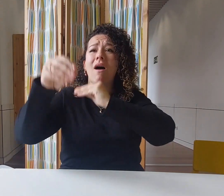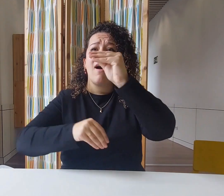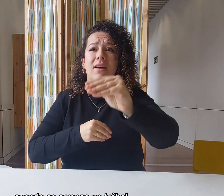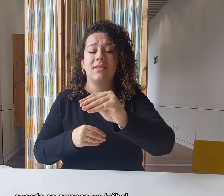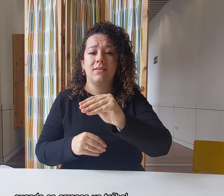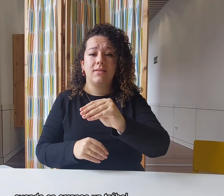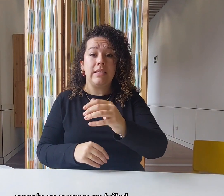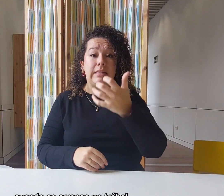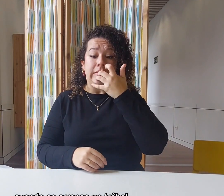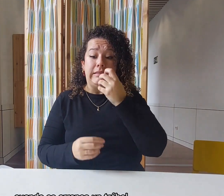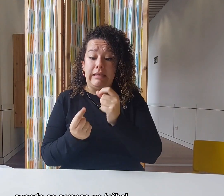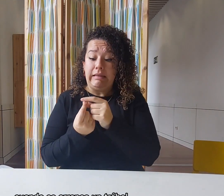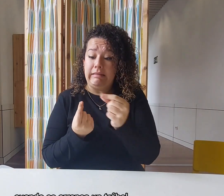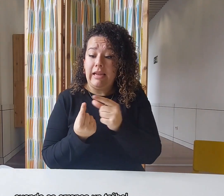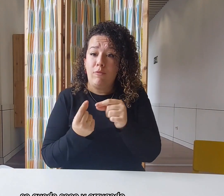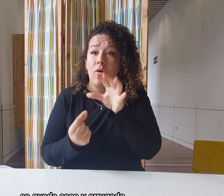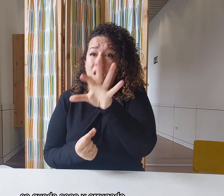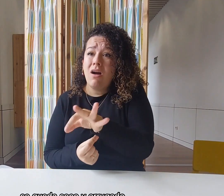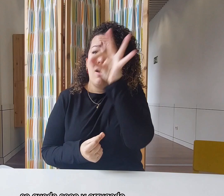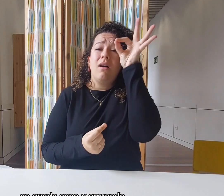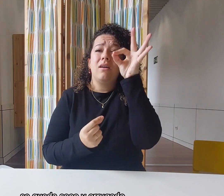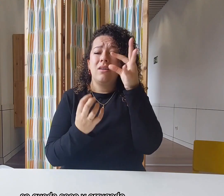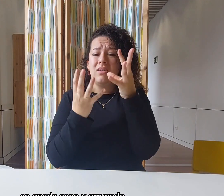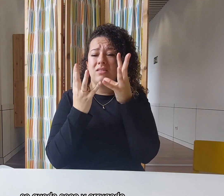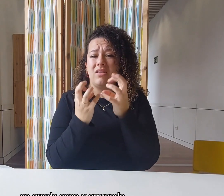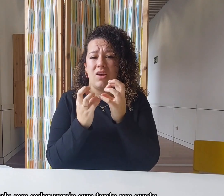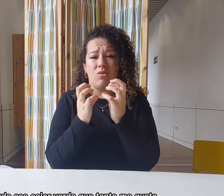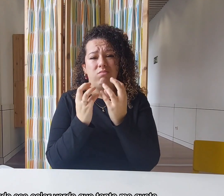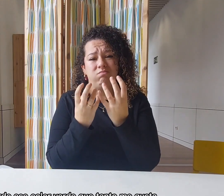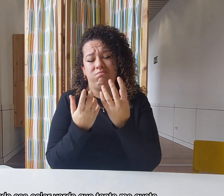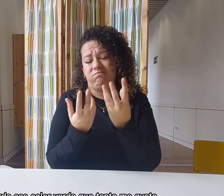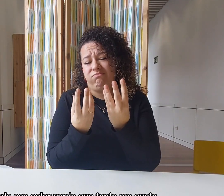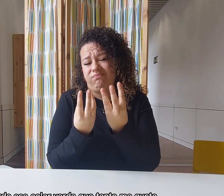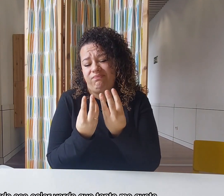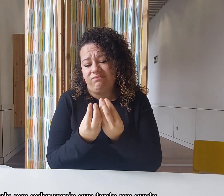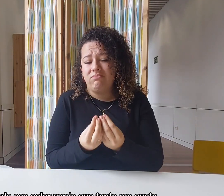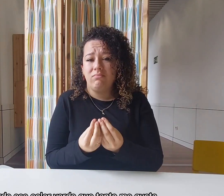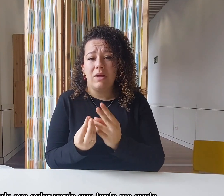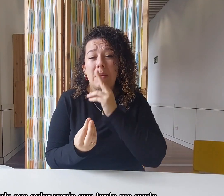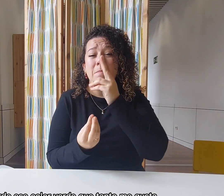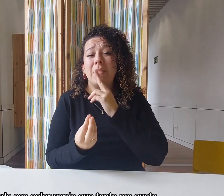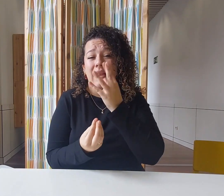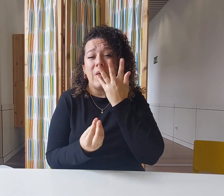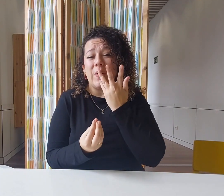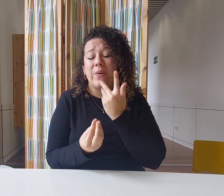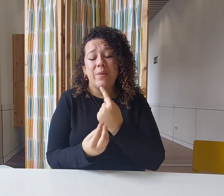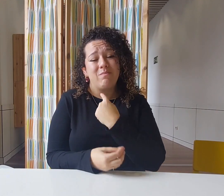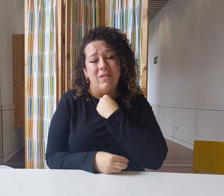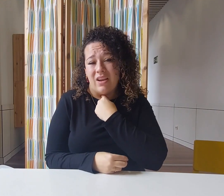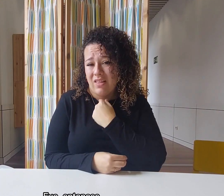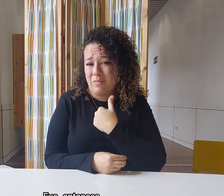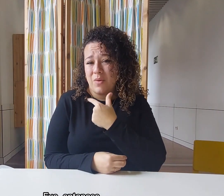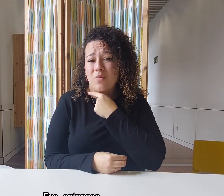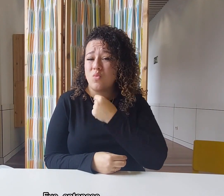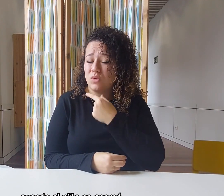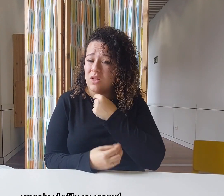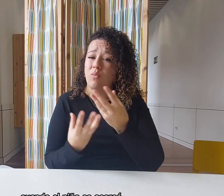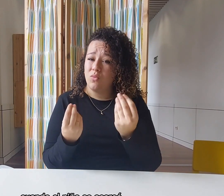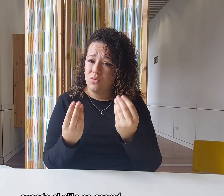Cuando se arranca un trébol, se queda seco y arrugado, pierde ese color verde que tanto me gusta. Fue entonces cuando el niño